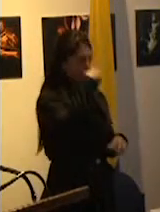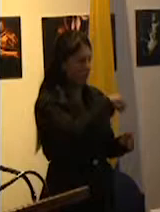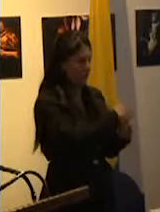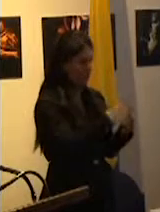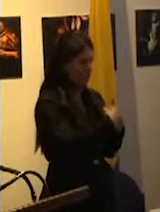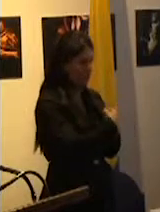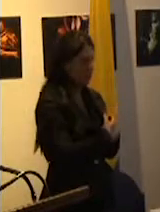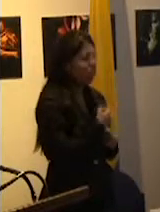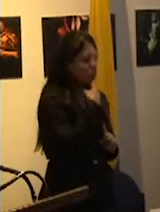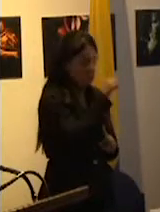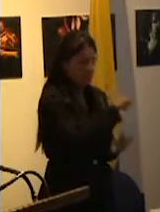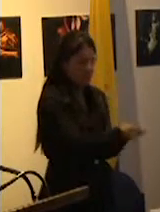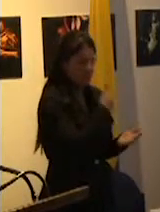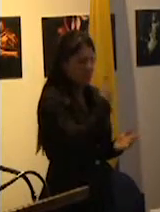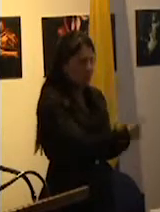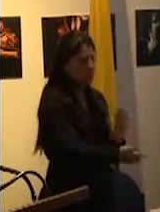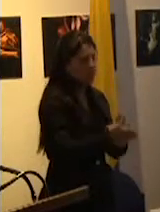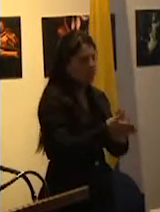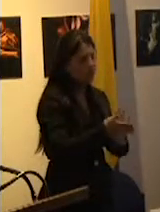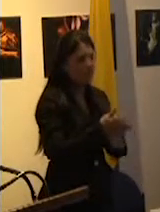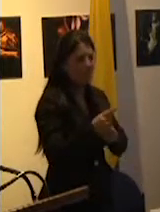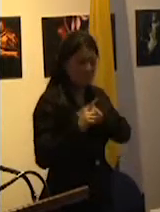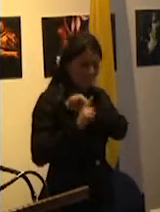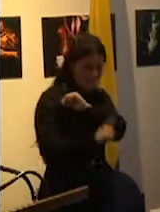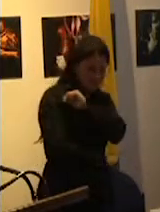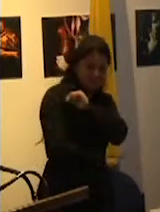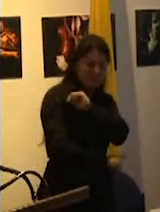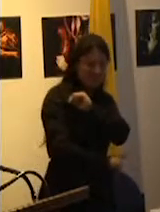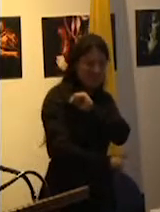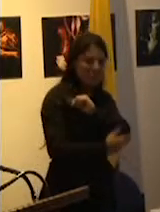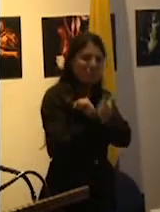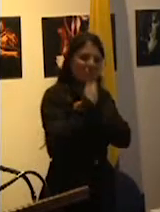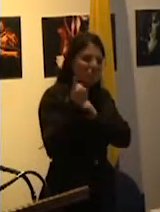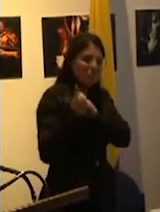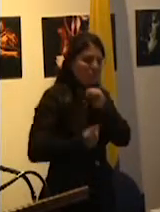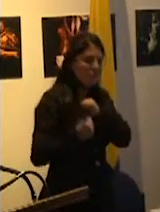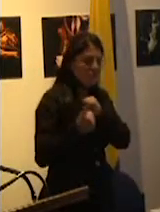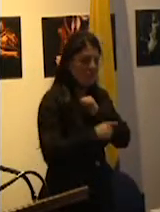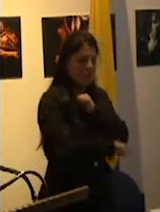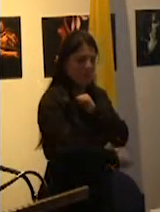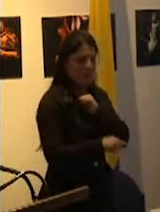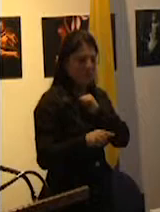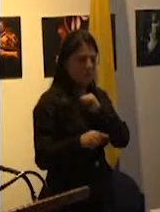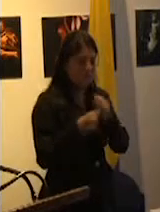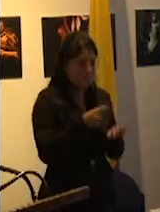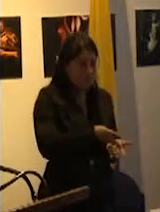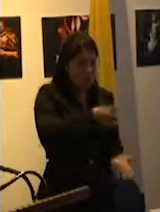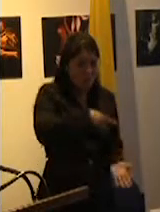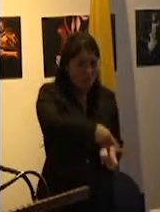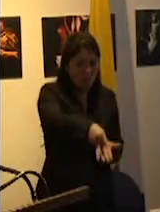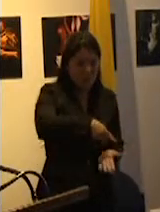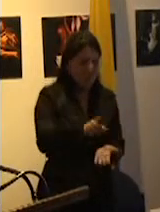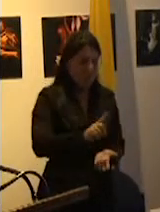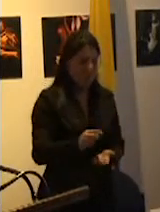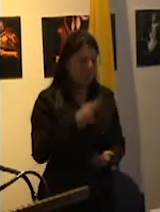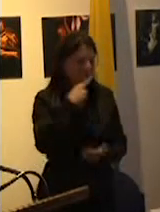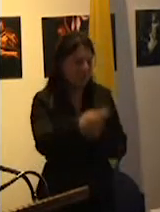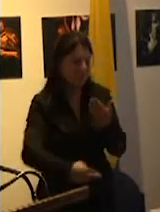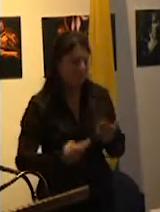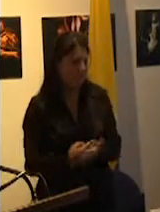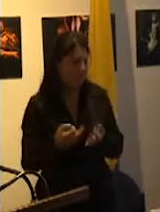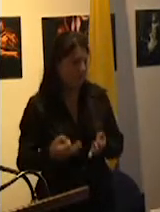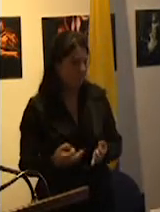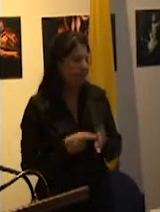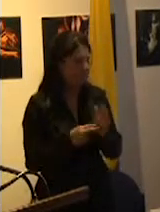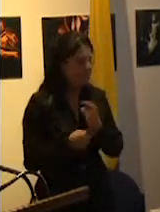y argumenta que el mejor castigo es el que con menos costos logra los resultados más expresivos